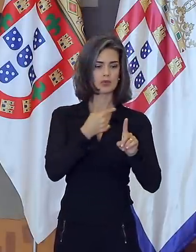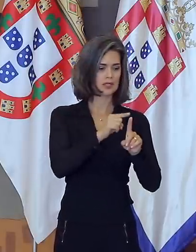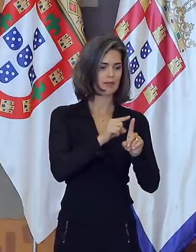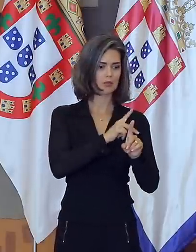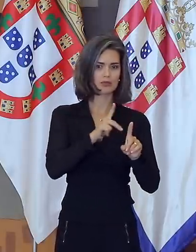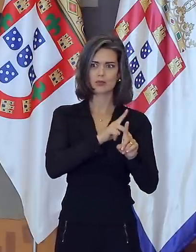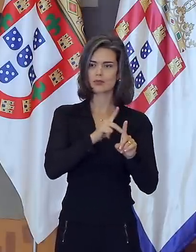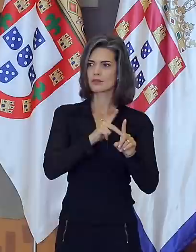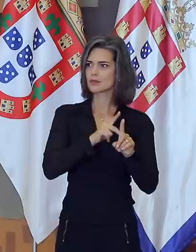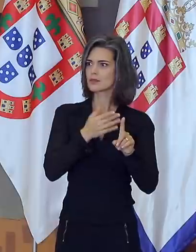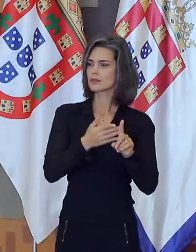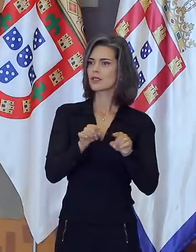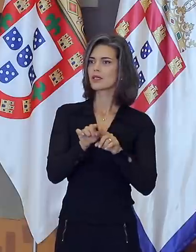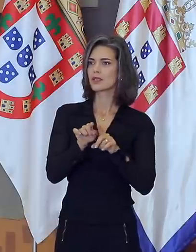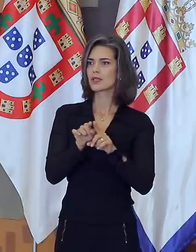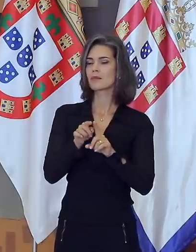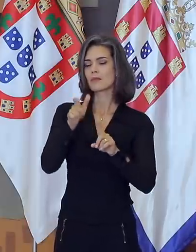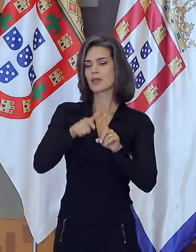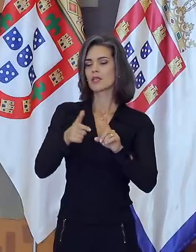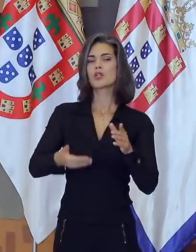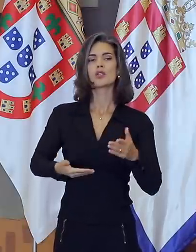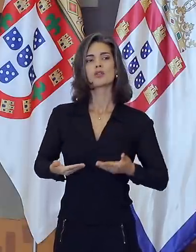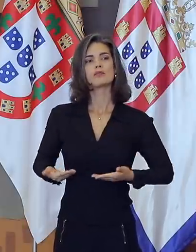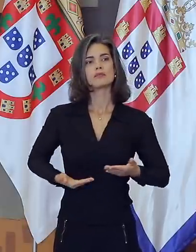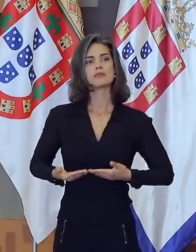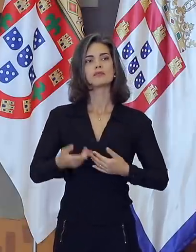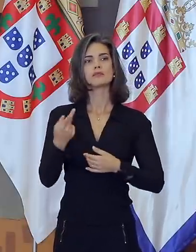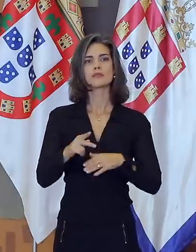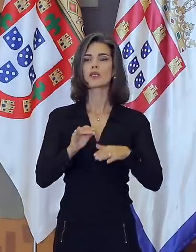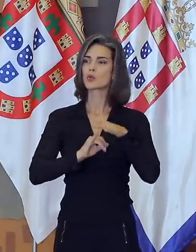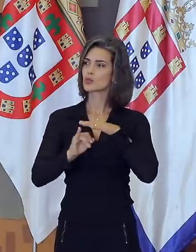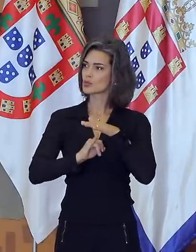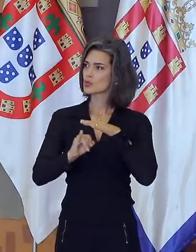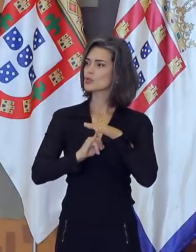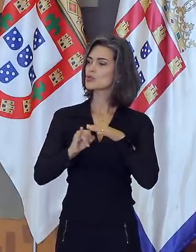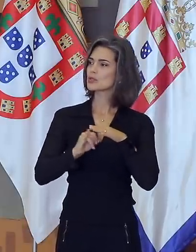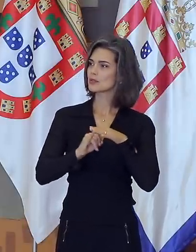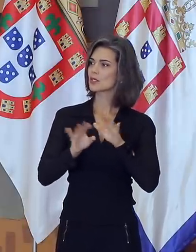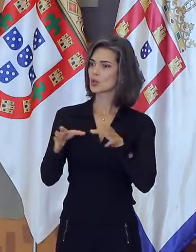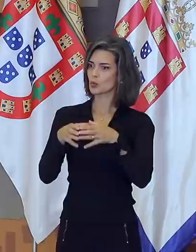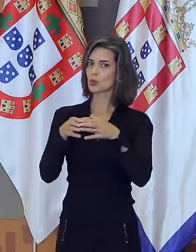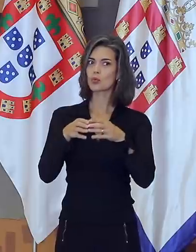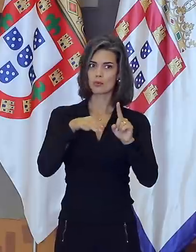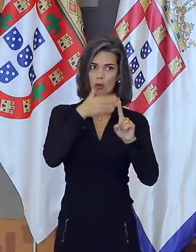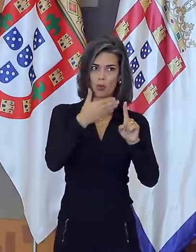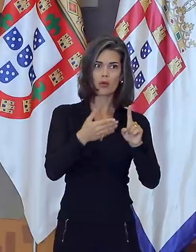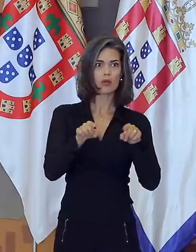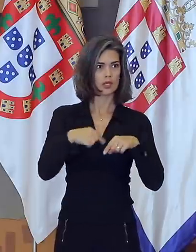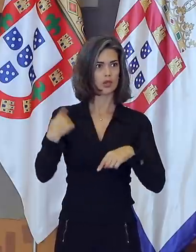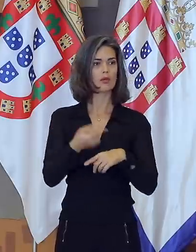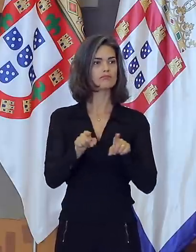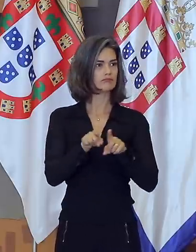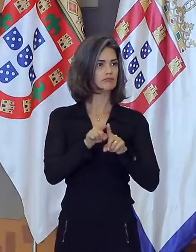professores e dos funcionários do Instituto, os quais a turma homenageia e homenageamos todos nós,